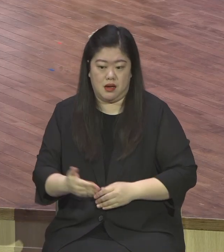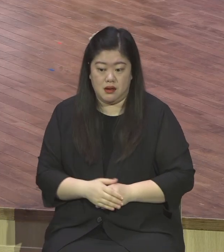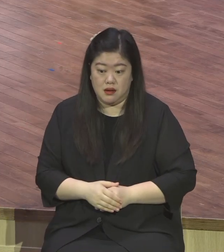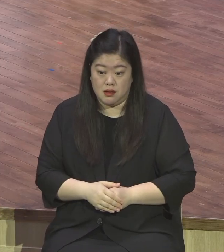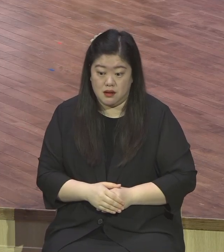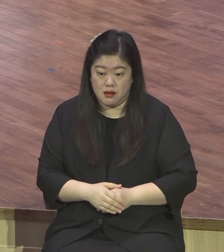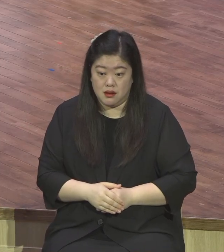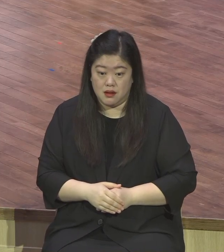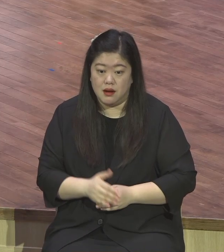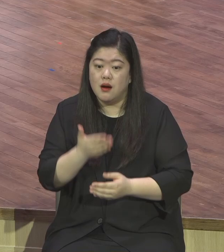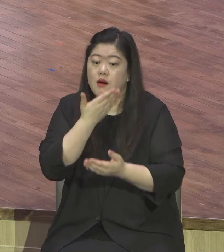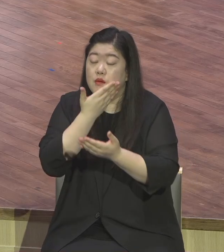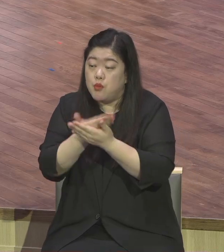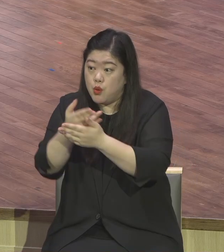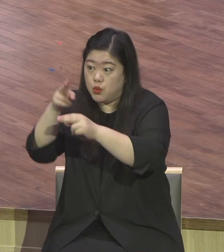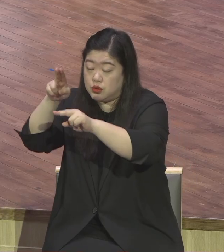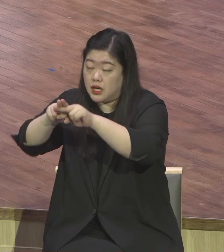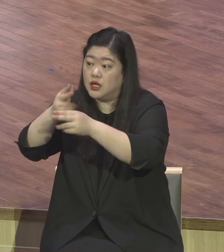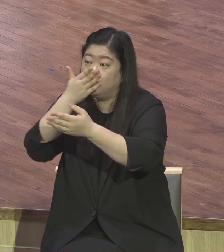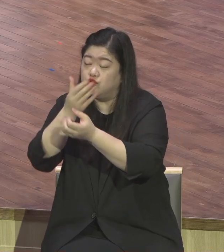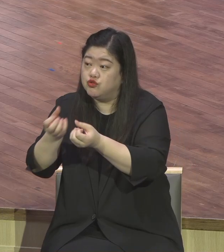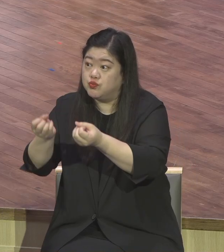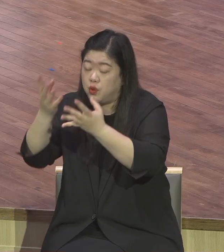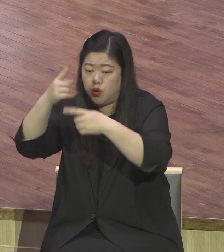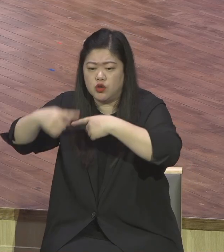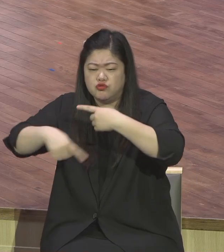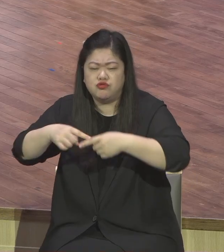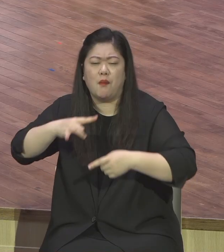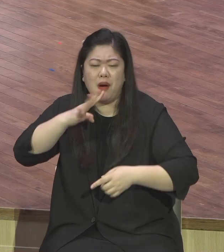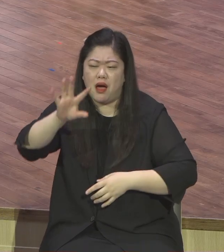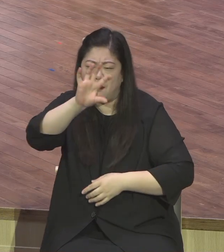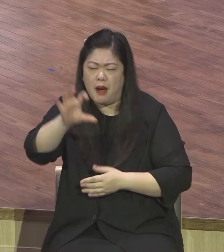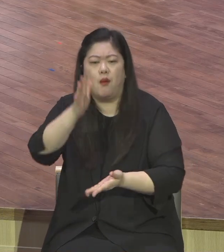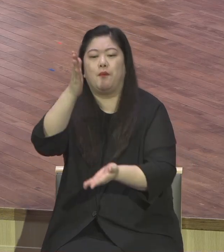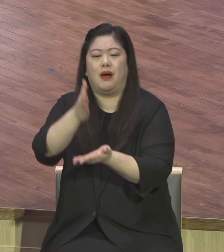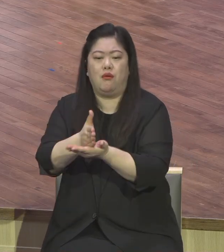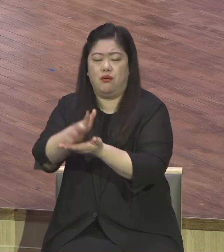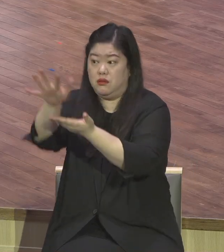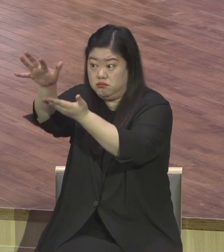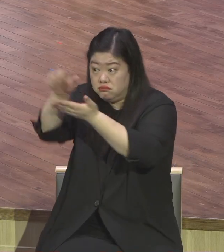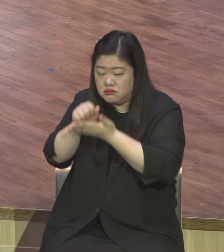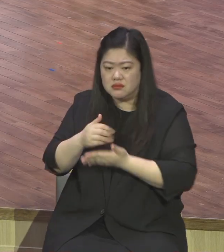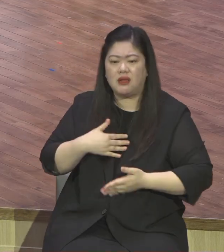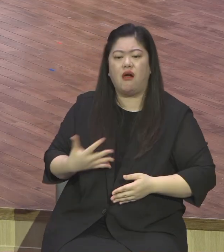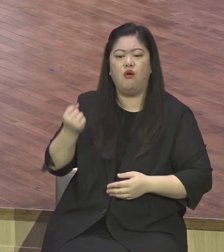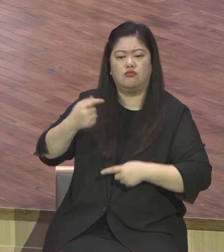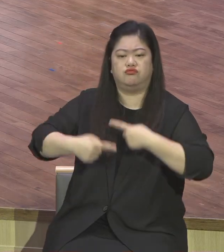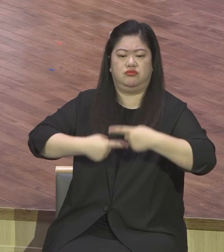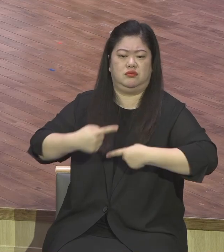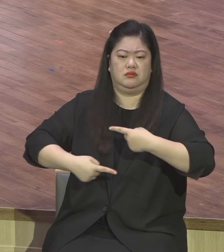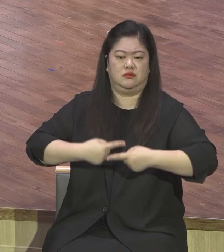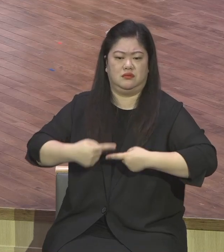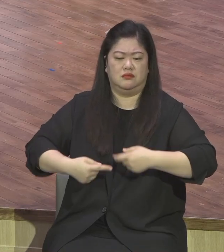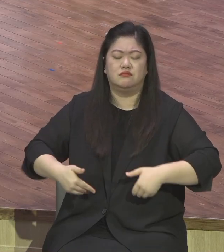그것을 그것을 삶 속에 누리면 그렇게 되면 시공관을 초월하시는 하나님의 역사가